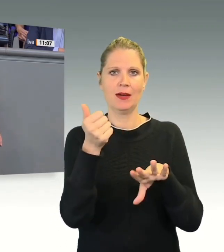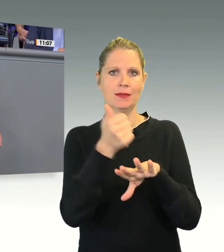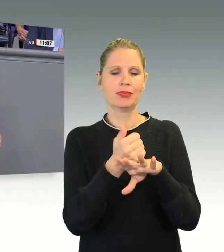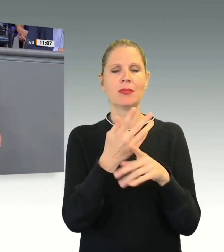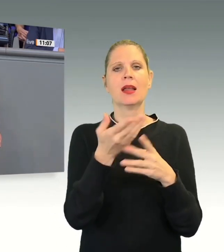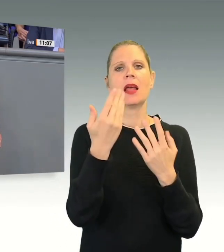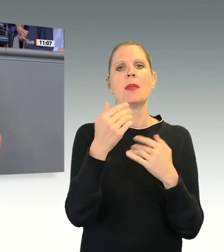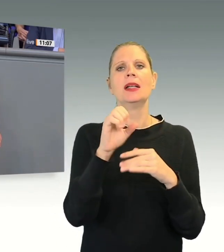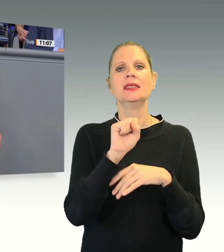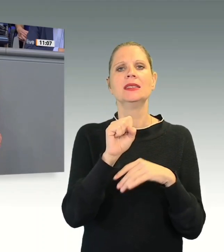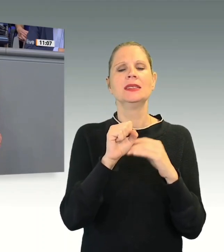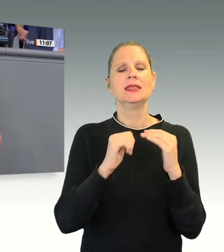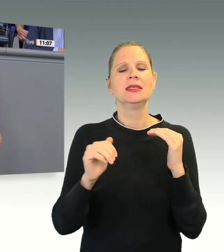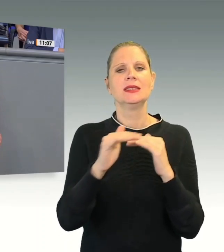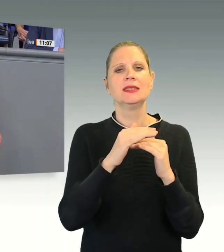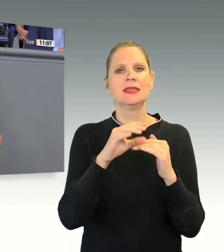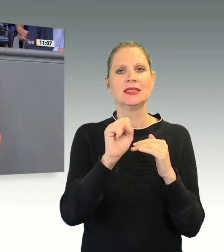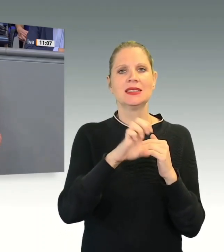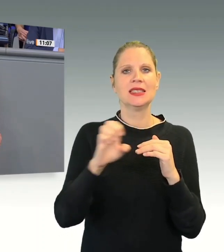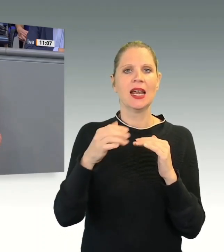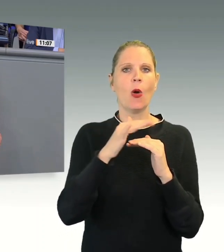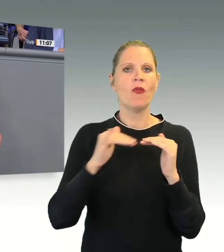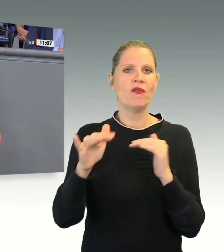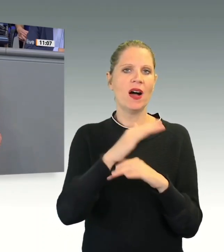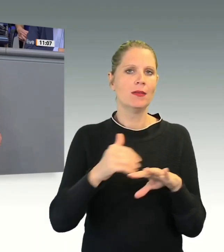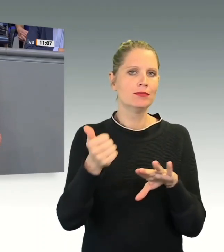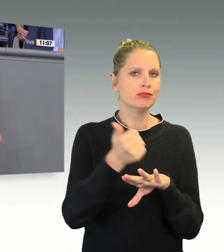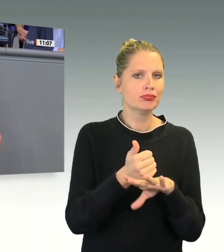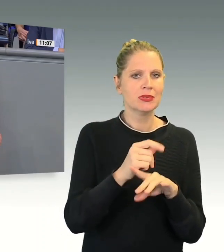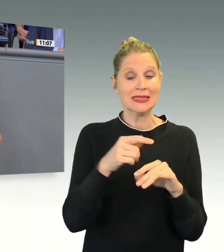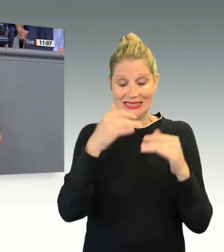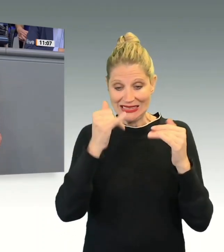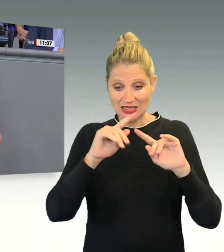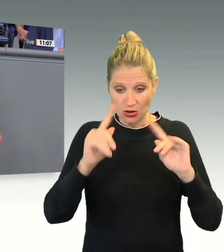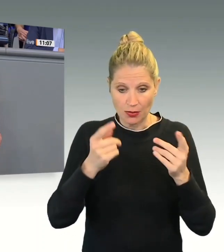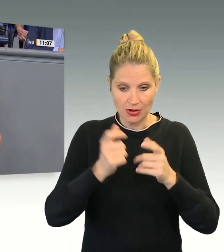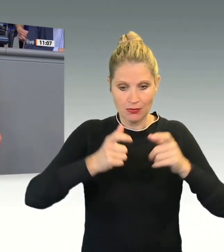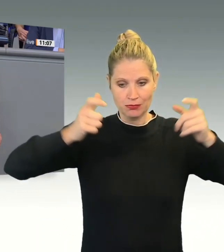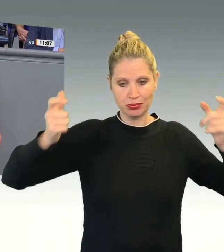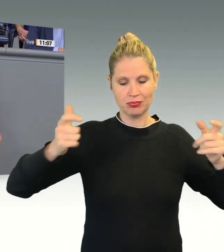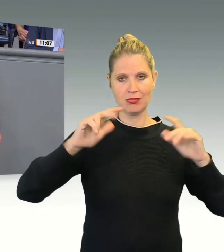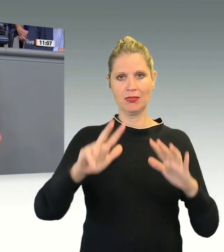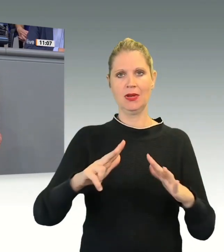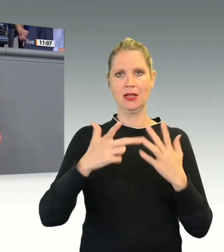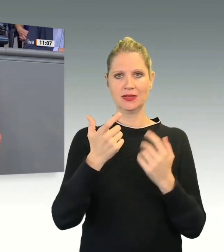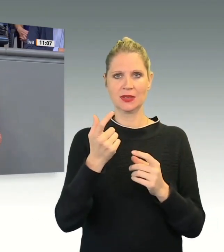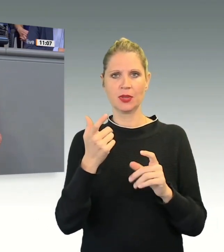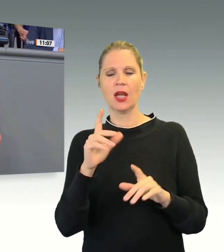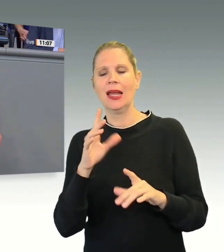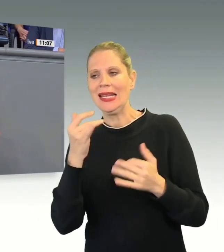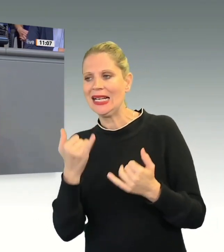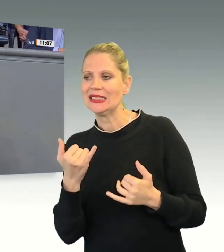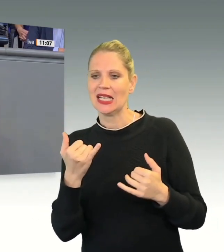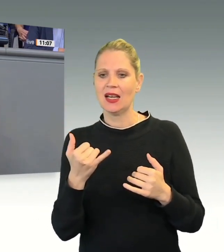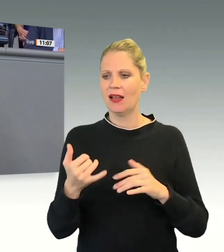Haftform eingeführt, die unter geringeren Voraussetzungen als Abschiebungshaft möglich war, aber dafür